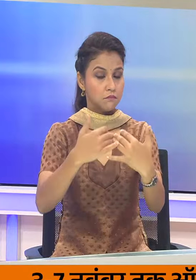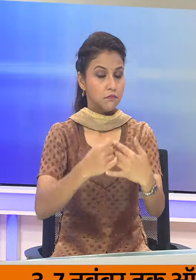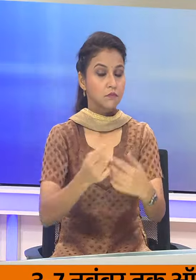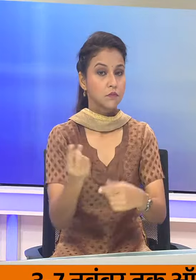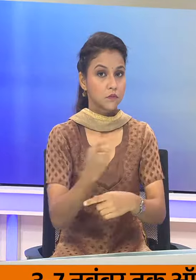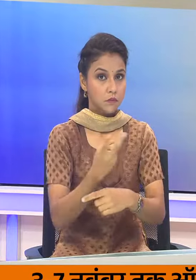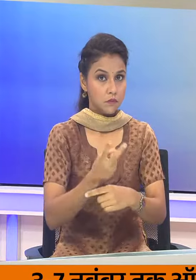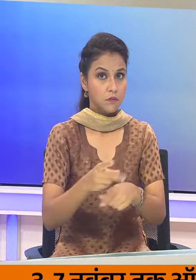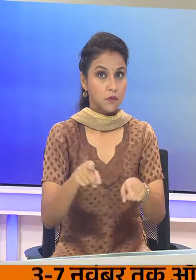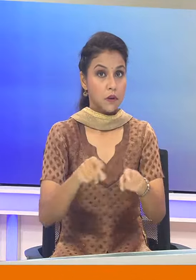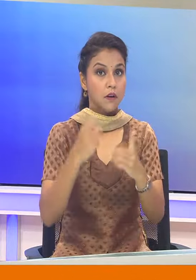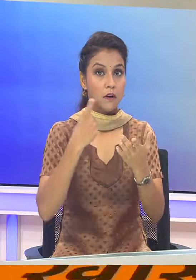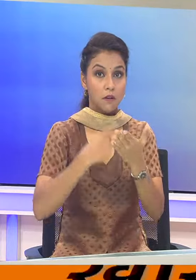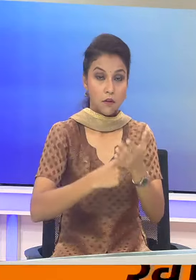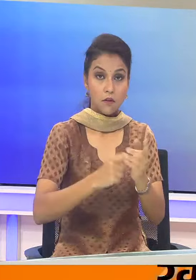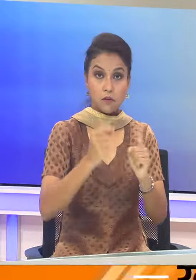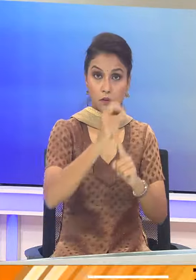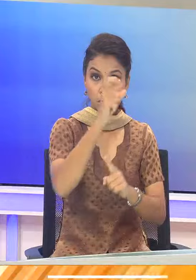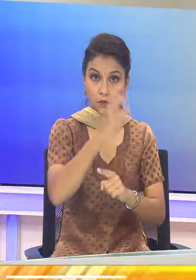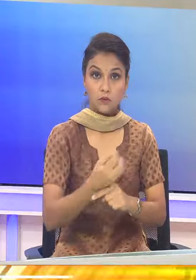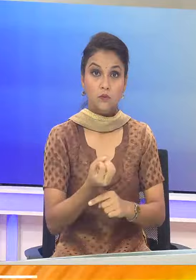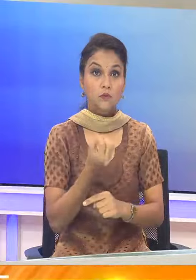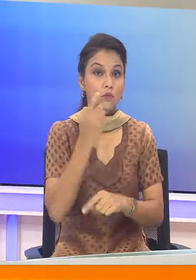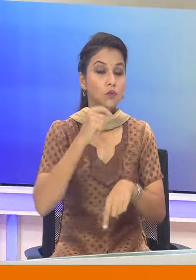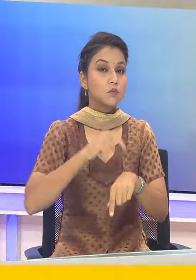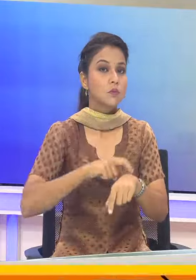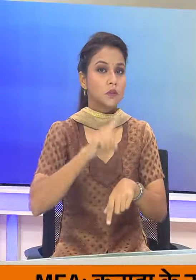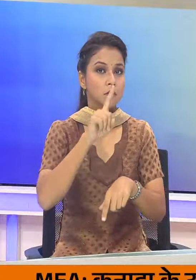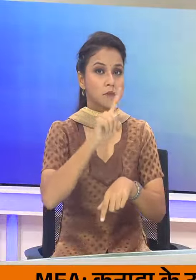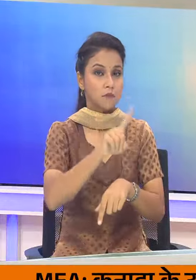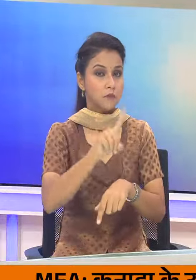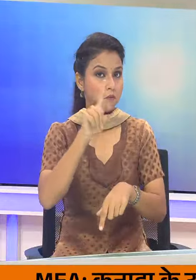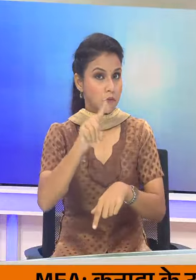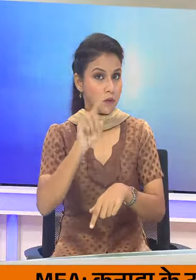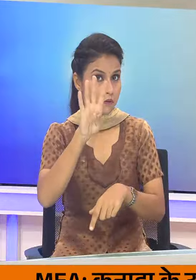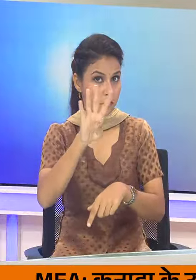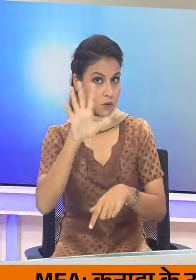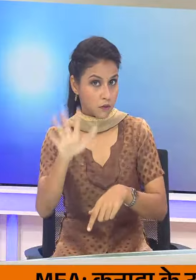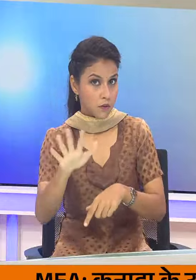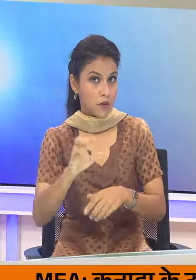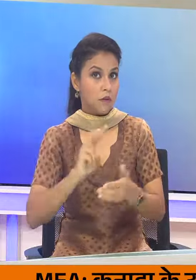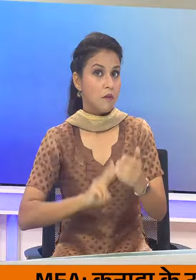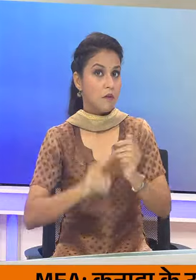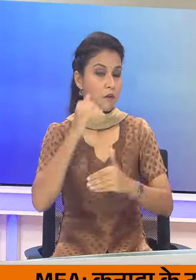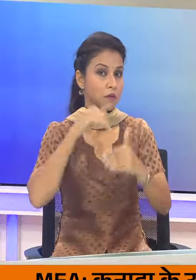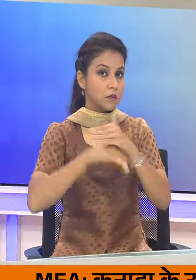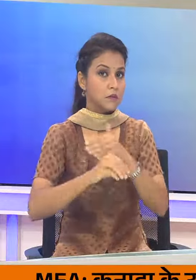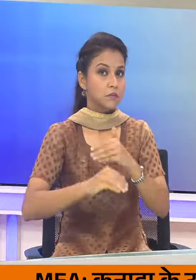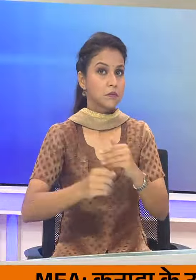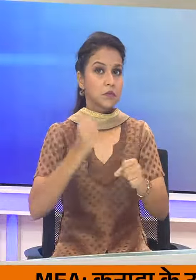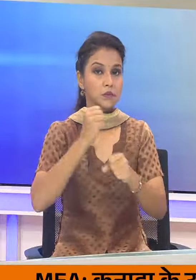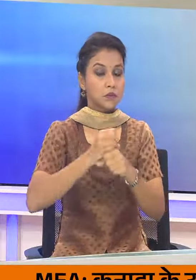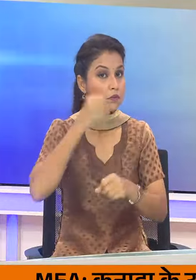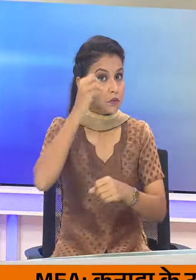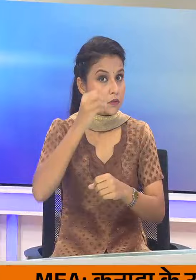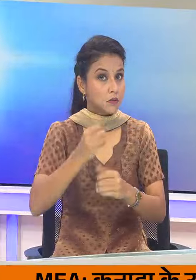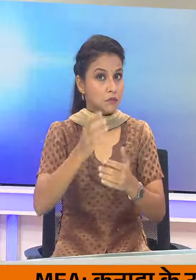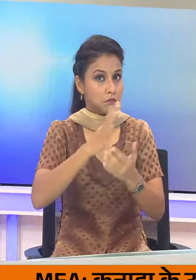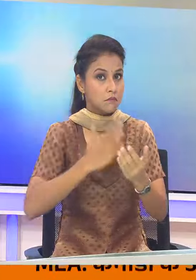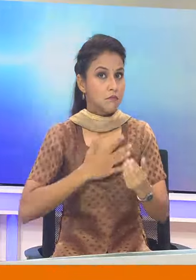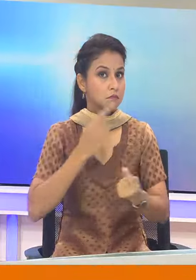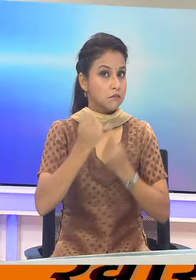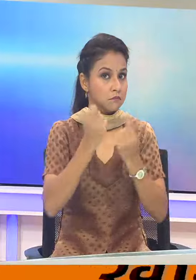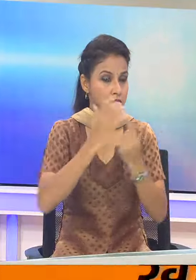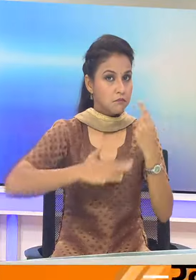हैं। राहूल और प्रियंका गांधी सुभा पौने बारा बज़े वायनाट के मंतावडी स्थित गांधी पार्क में सहुत रूप से